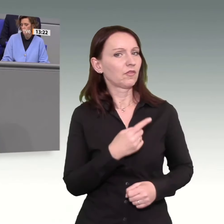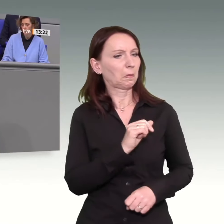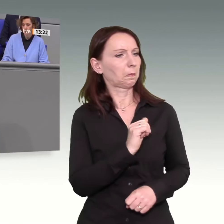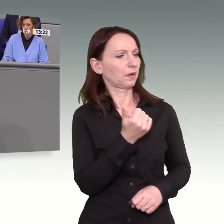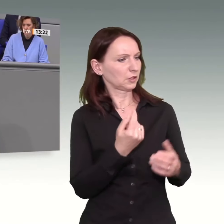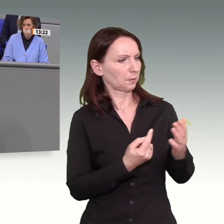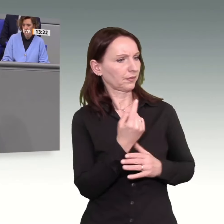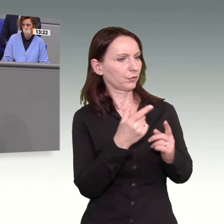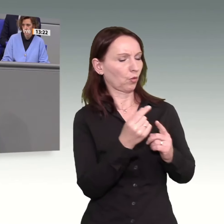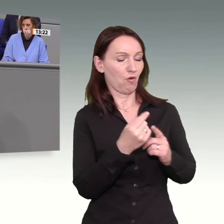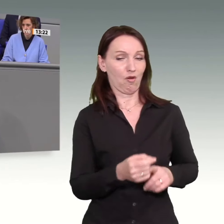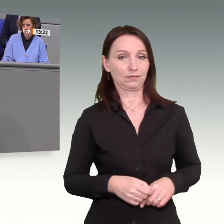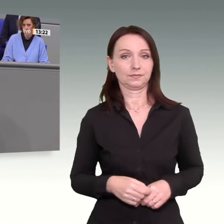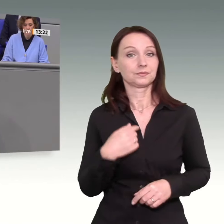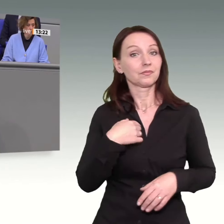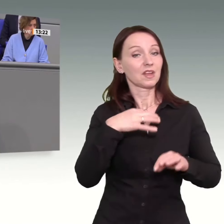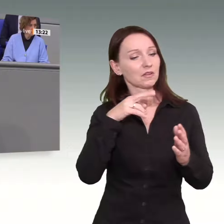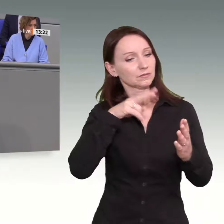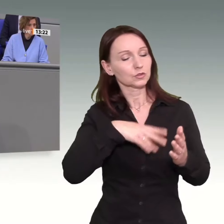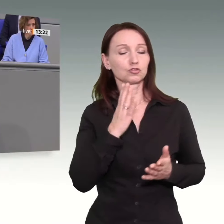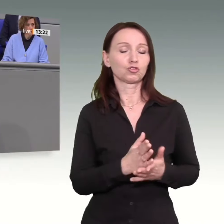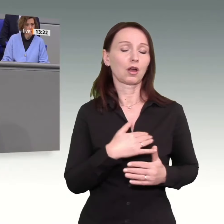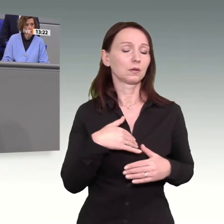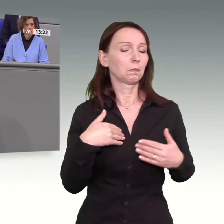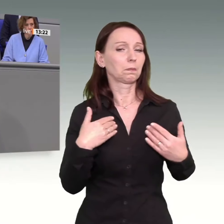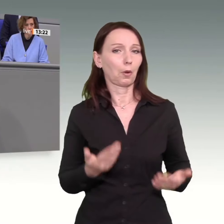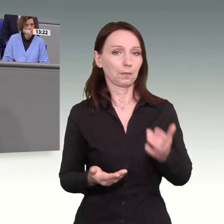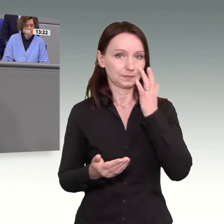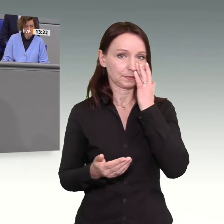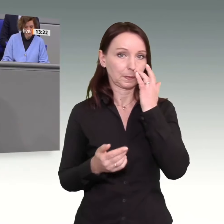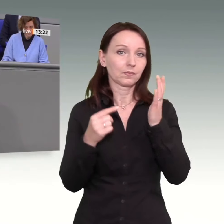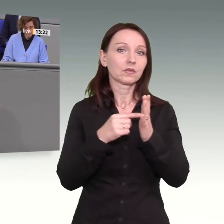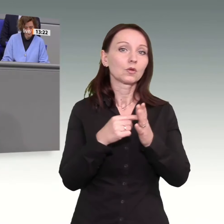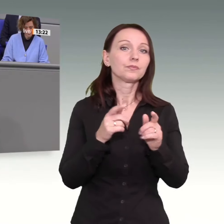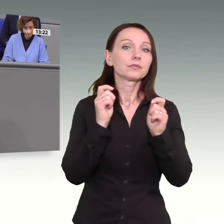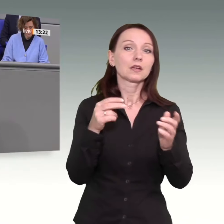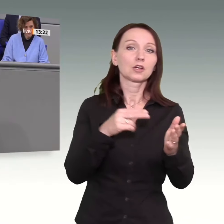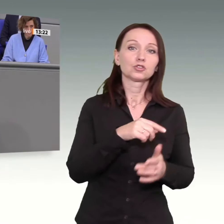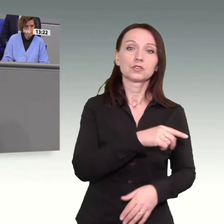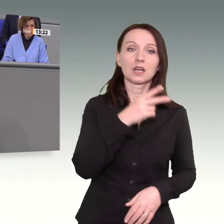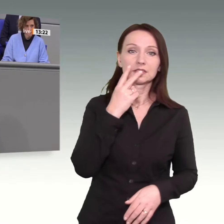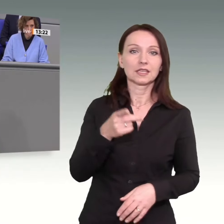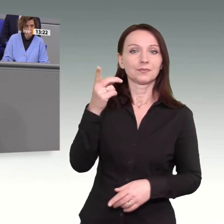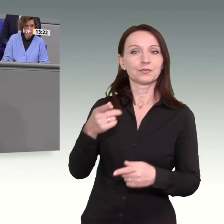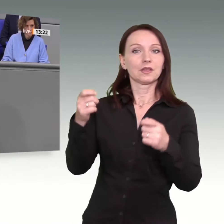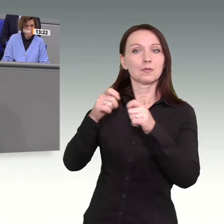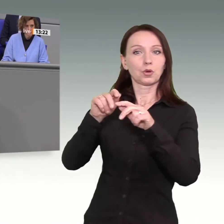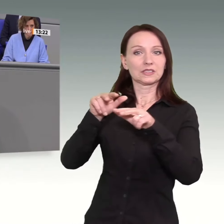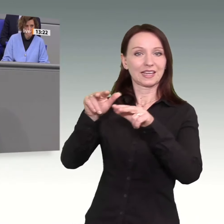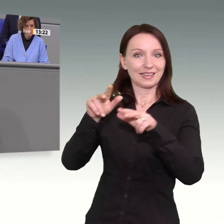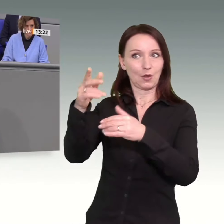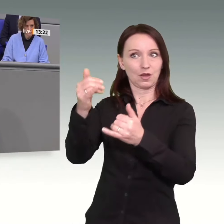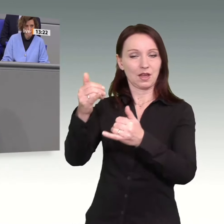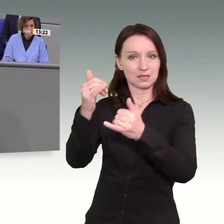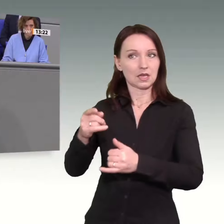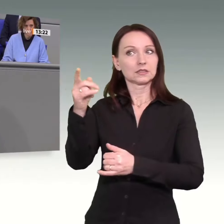Seiten schon keine Lust mehr, zumal die Antragsteller sich nicht zu schade waren, die aktuelle Politik der Bundesregierung mit Mao Zedong in China